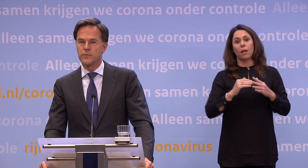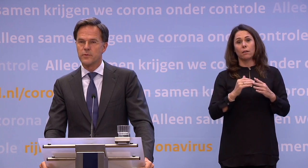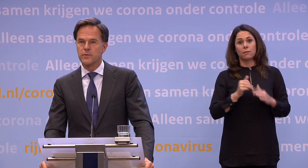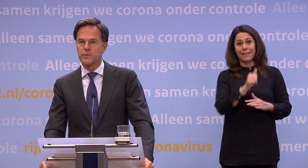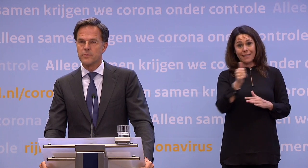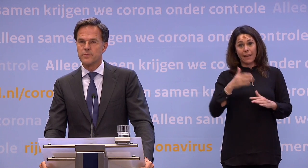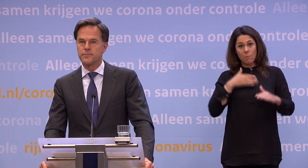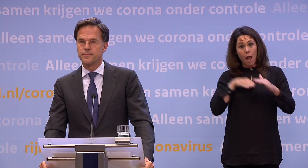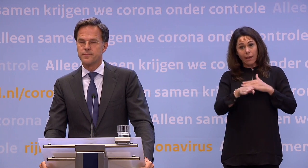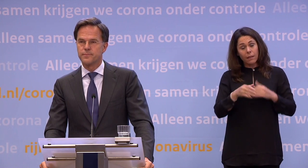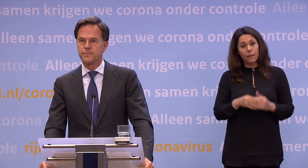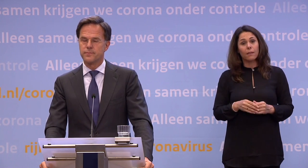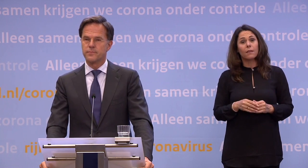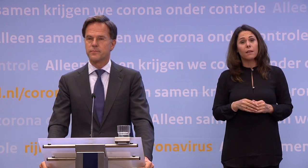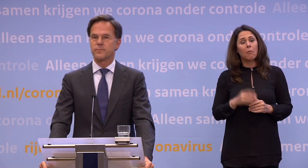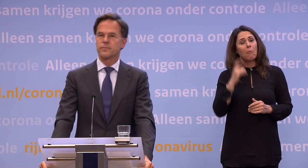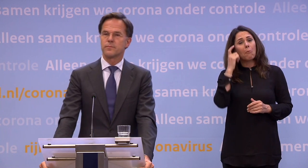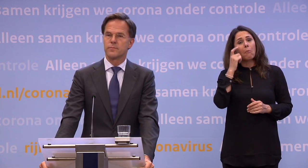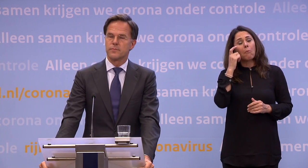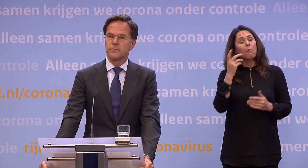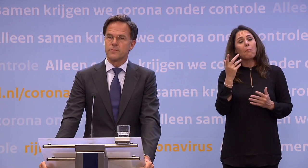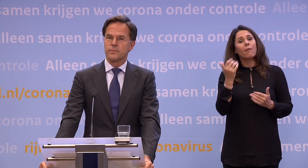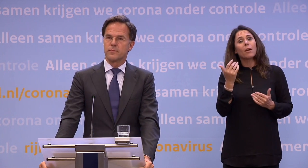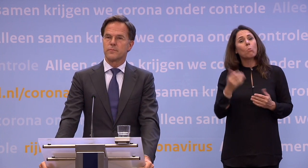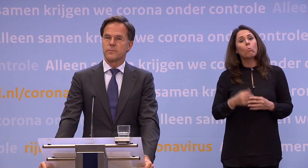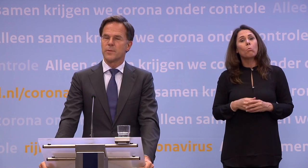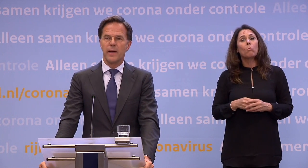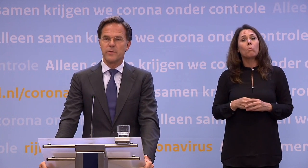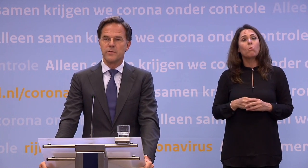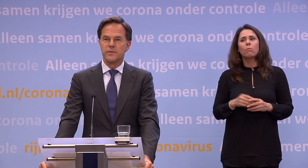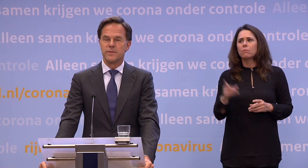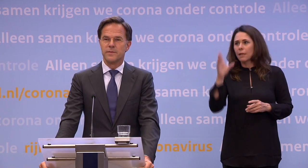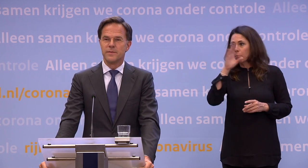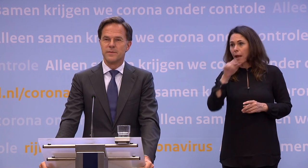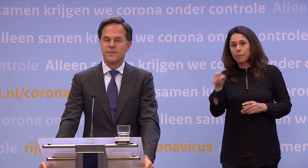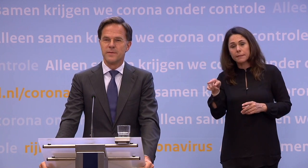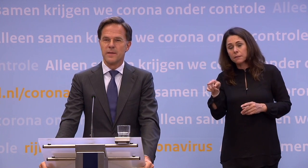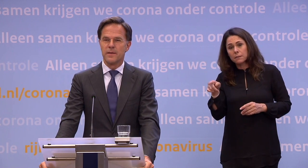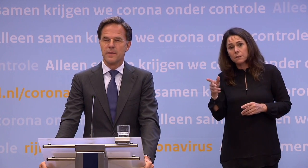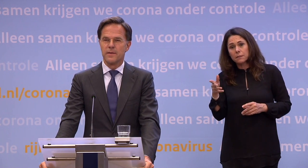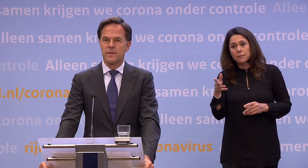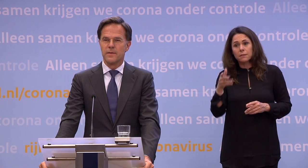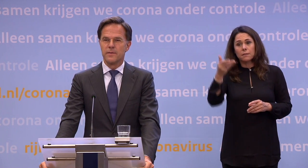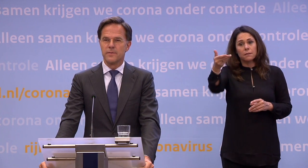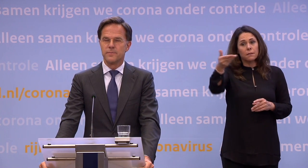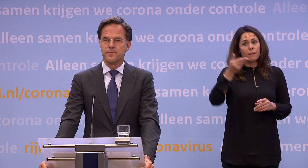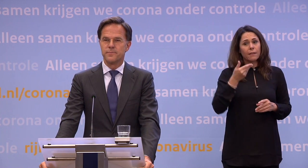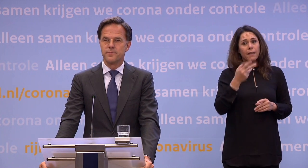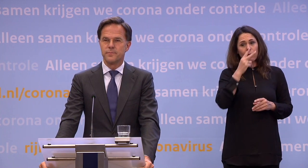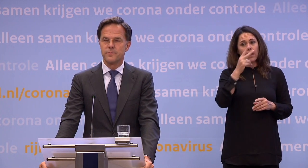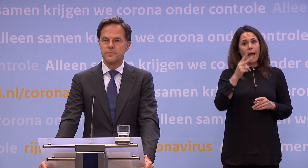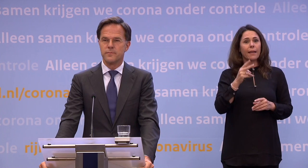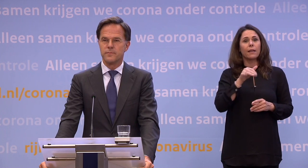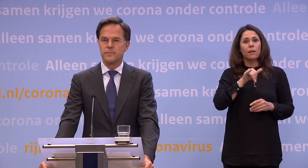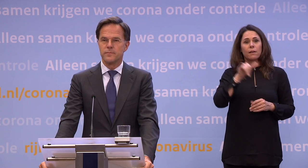En dan vraag ik me af, waarom is dat? Dit begrijp ik niet. Nou, kijk, bij de